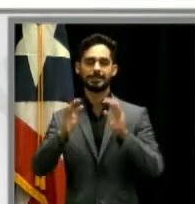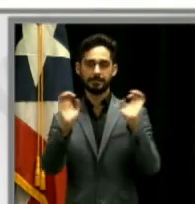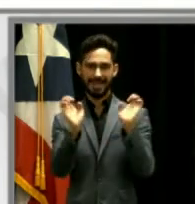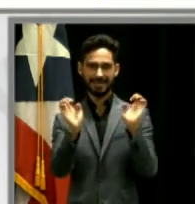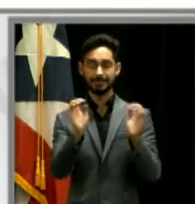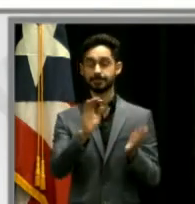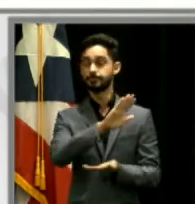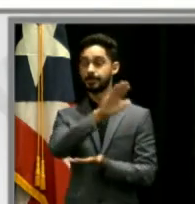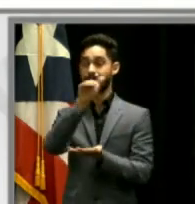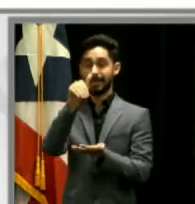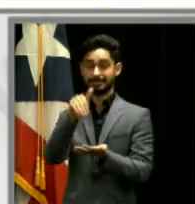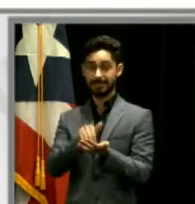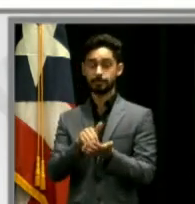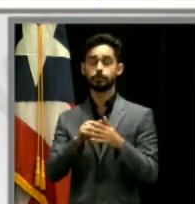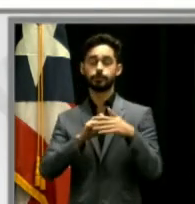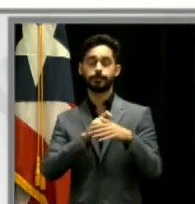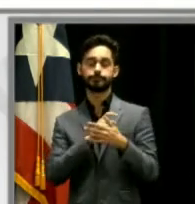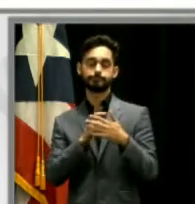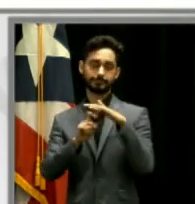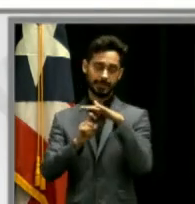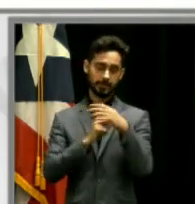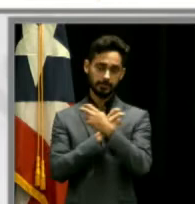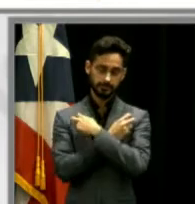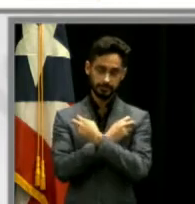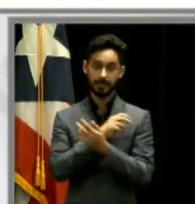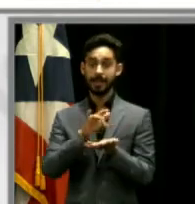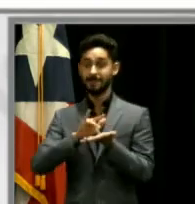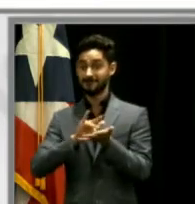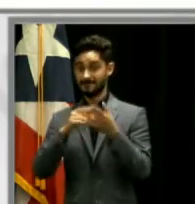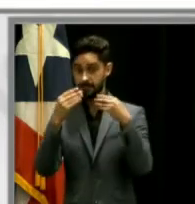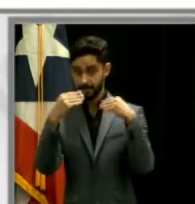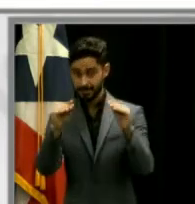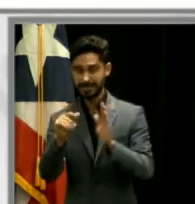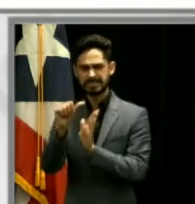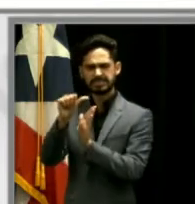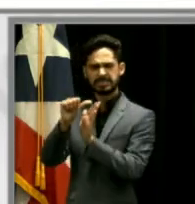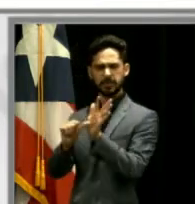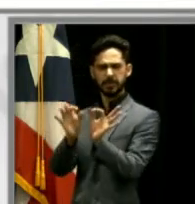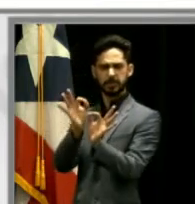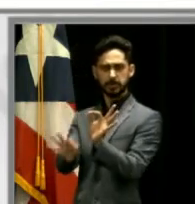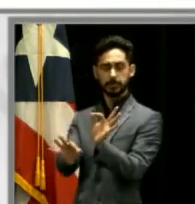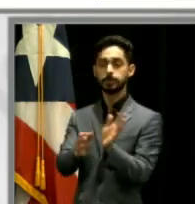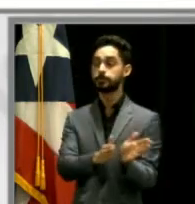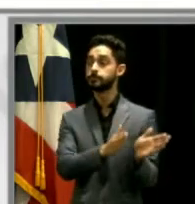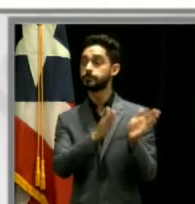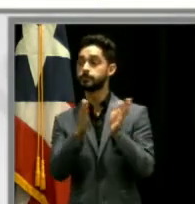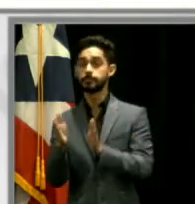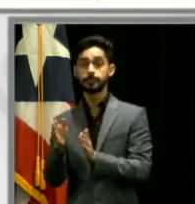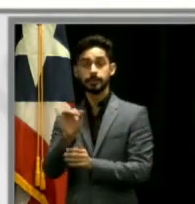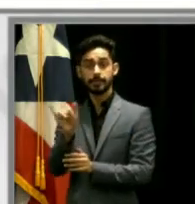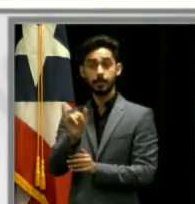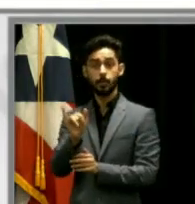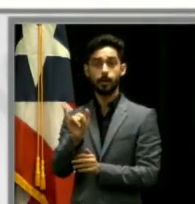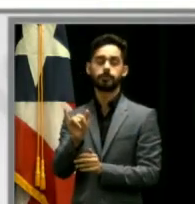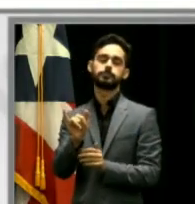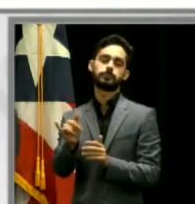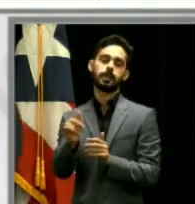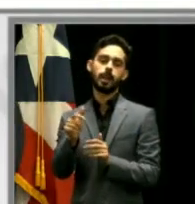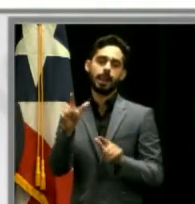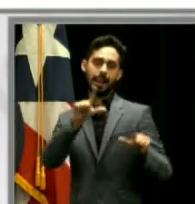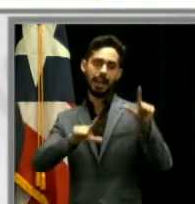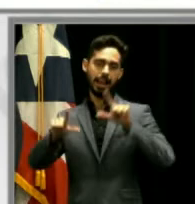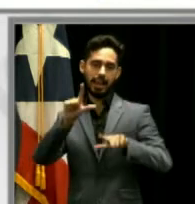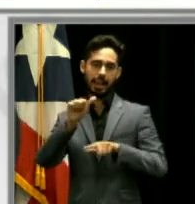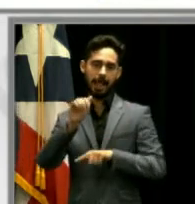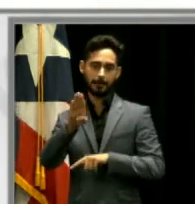el helipuerto, farmacia, cirugía menor, construcción de obra exterior y laboratorio. Y